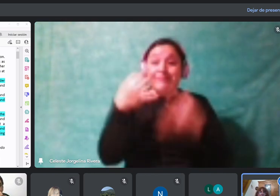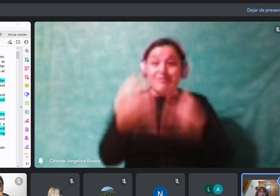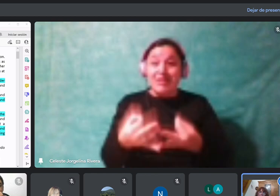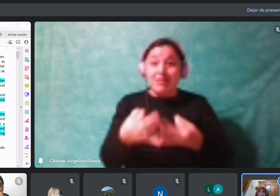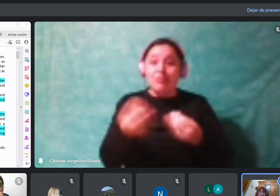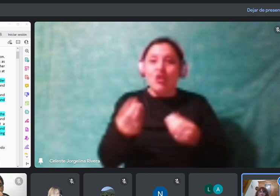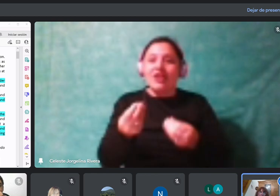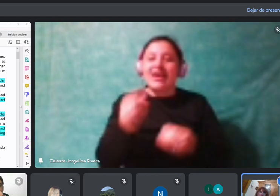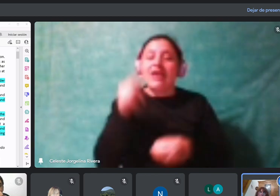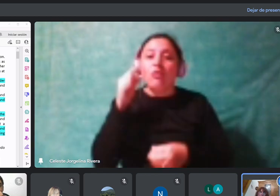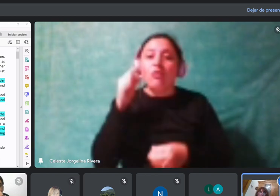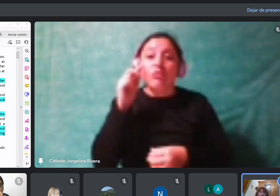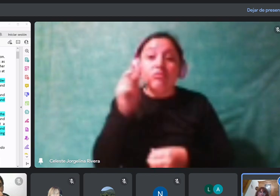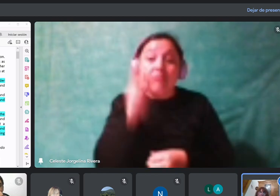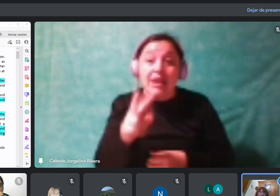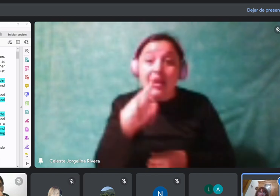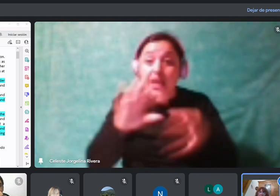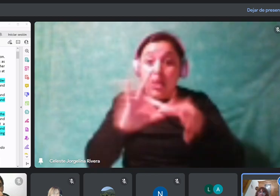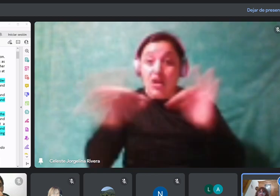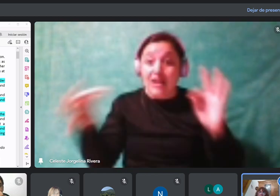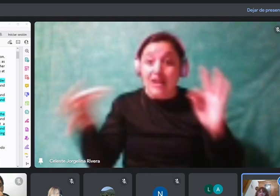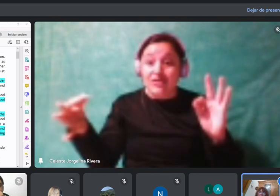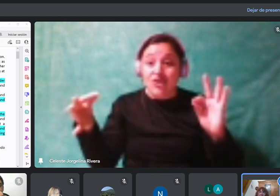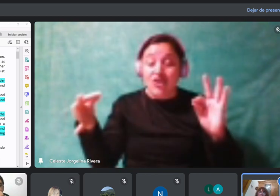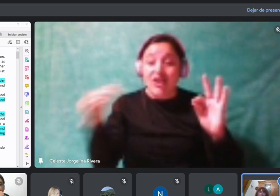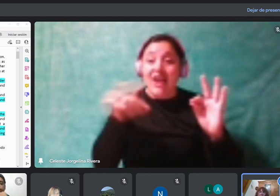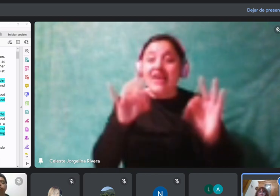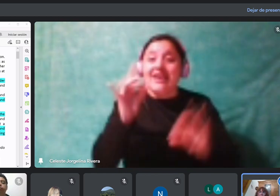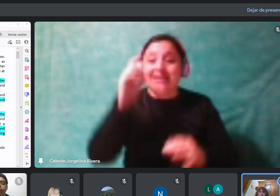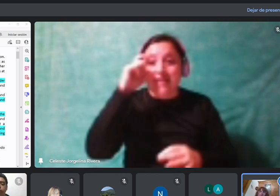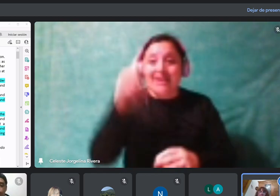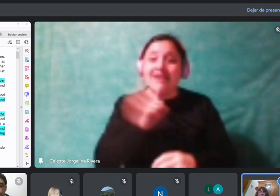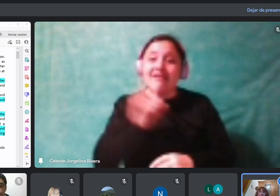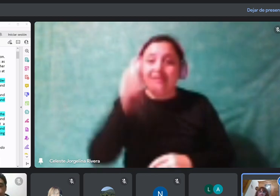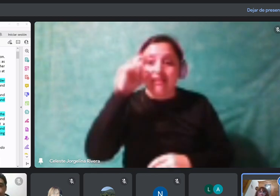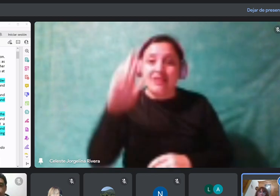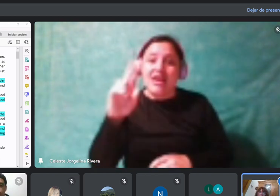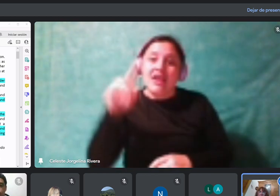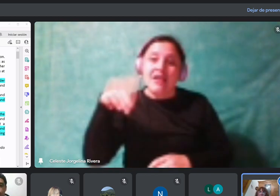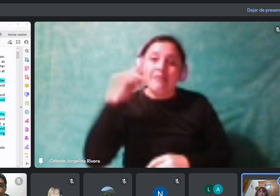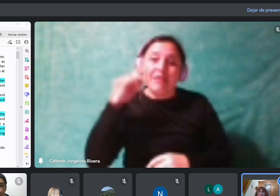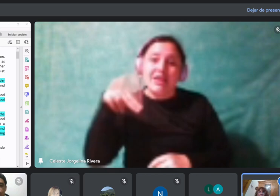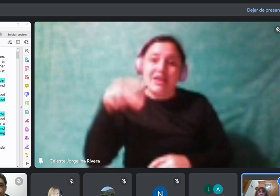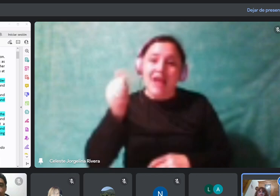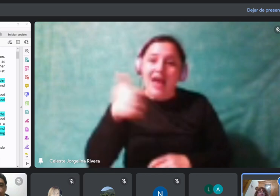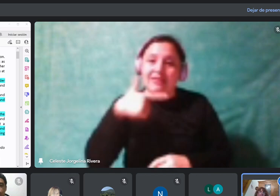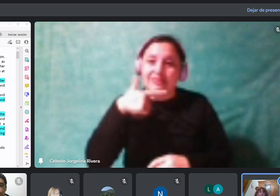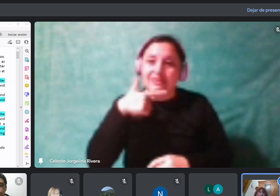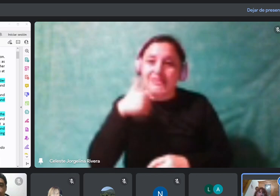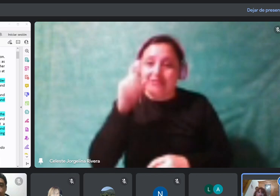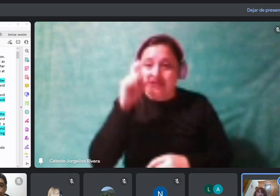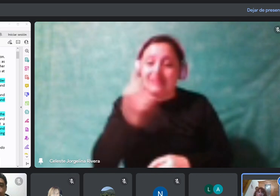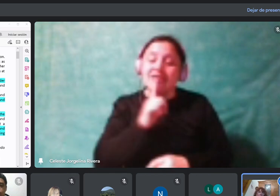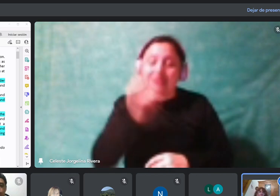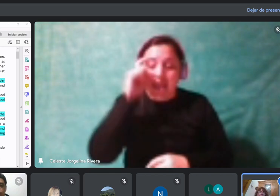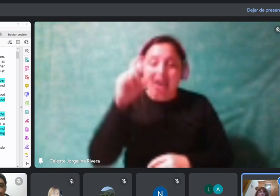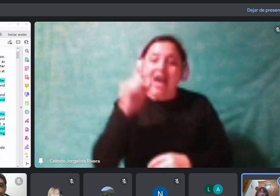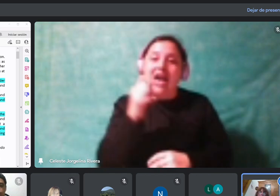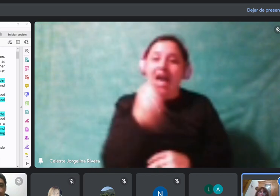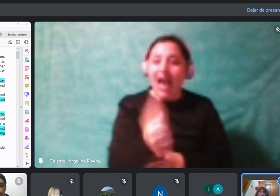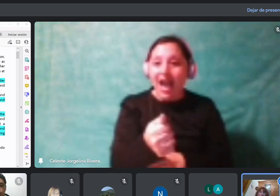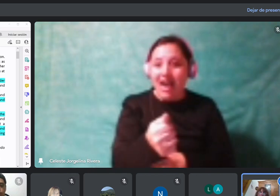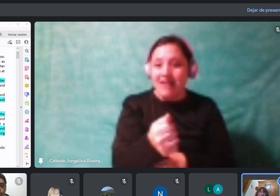artículo, a. ¿Sí? Entonces, si hay un artículo, tiene que haber un sustantivo. Diverso es un